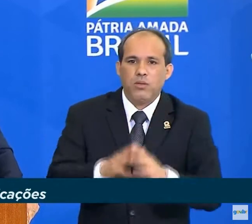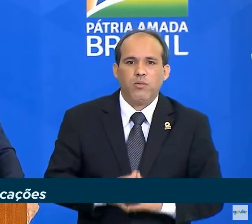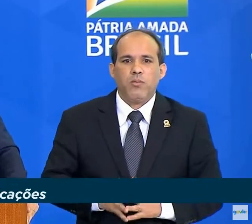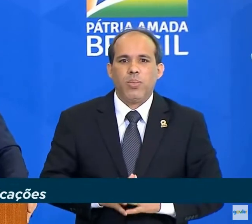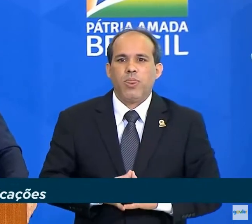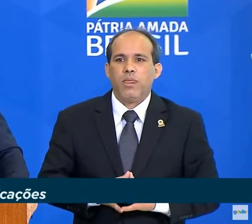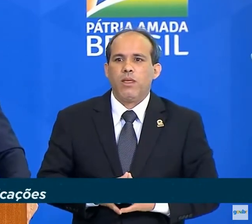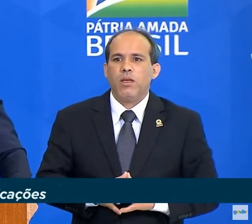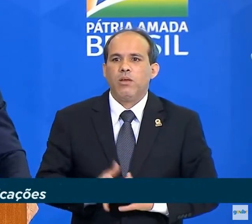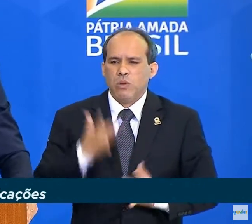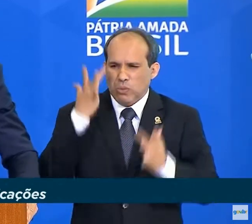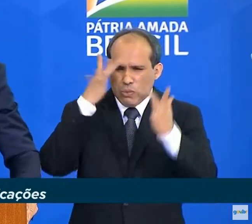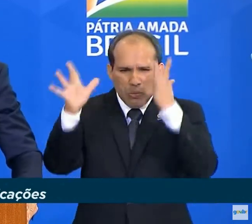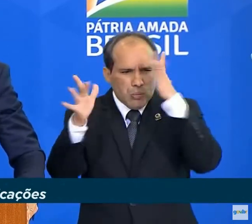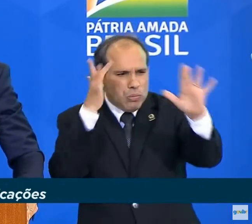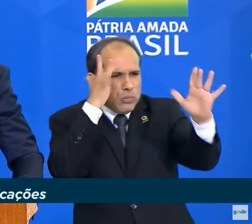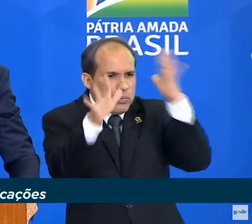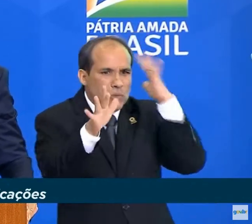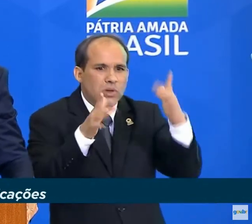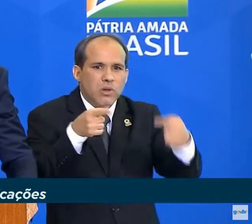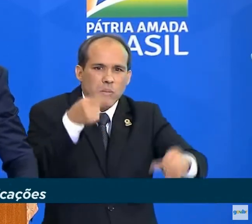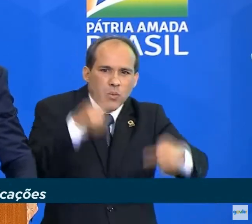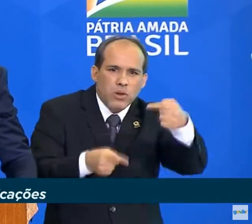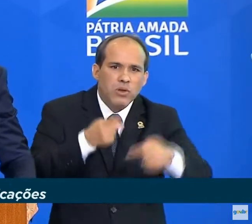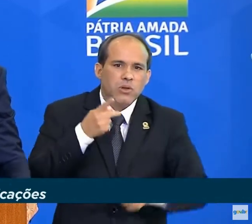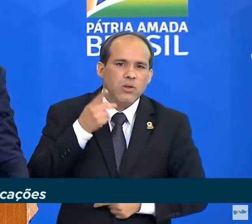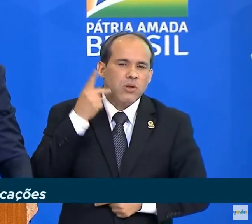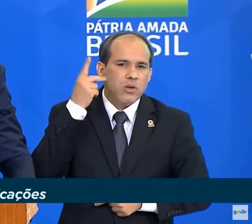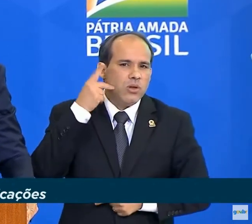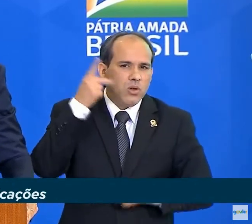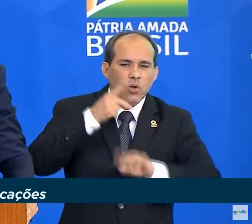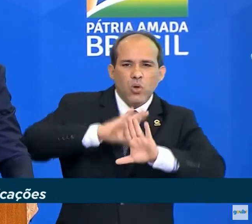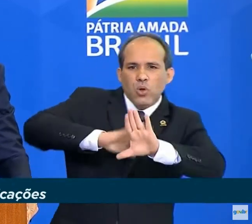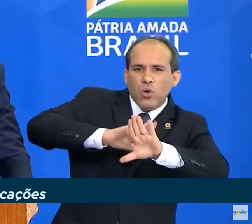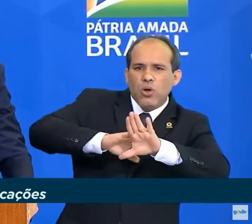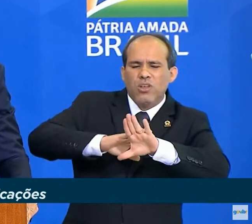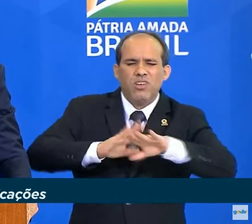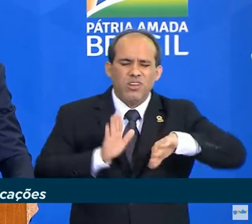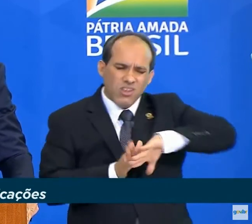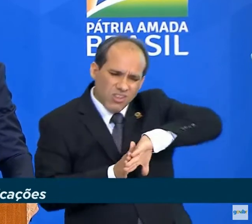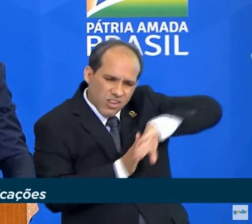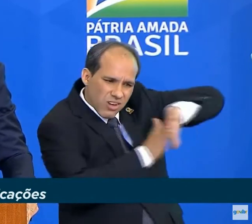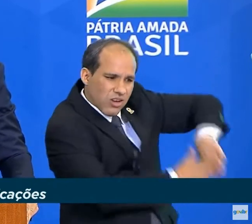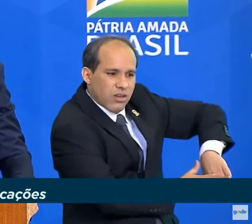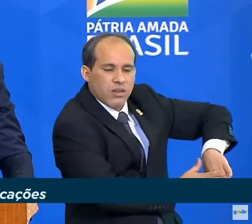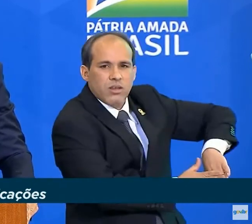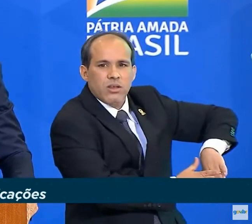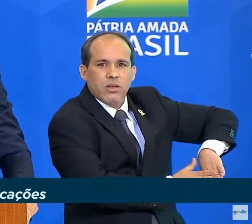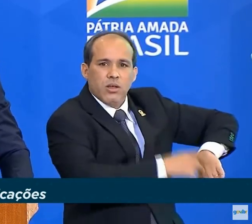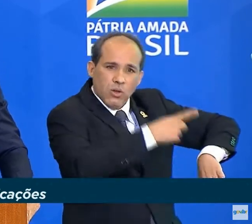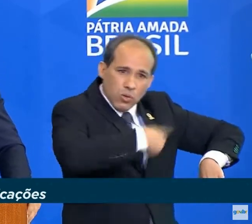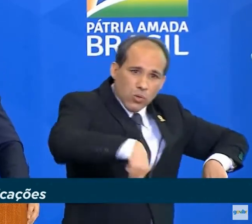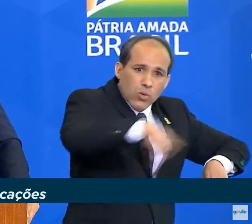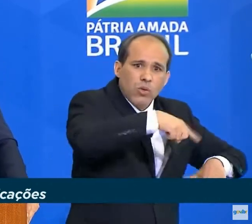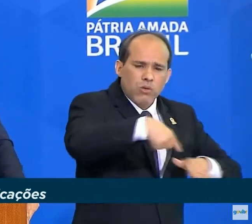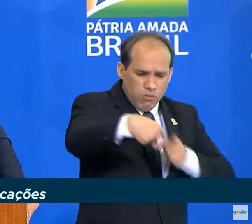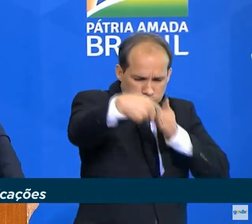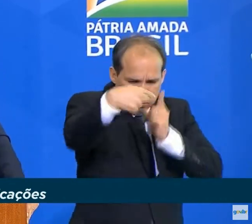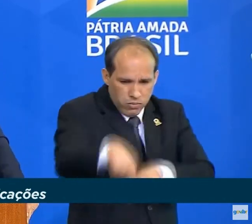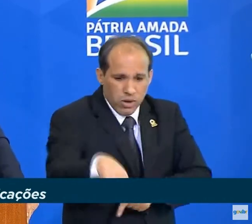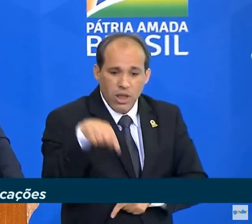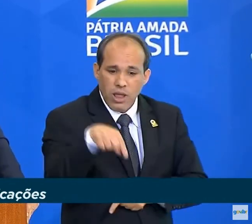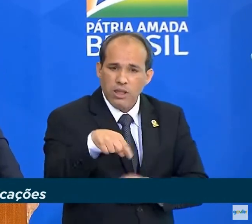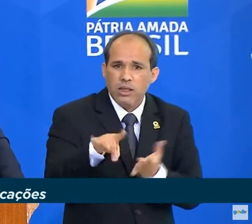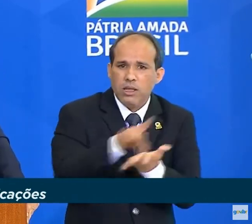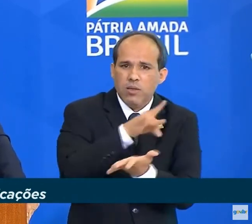nossas diferenças político-ideológicas de lado para enfrentarmos esse